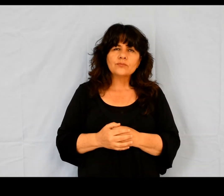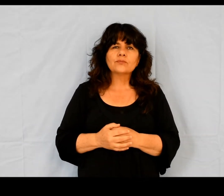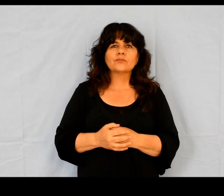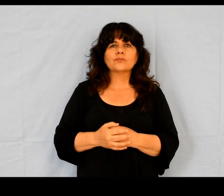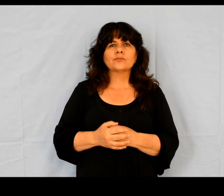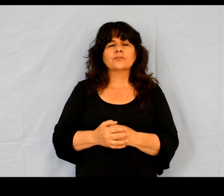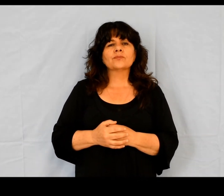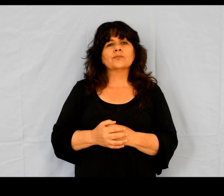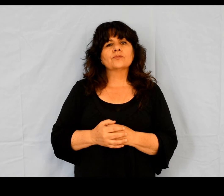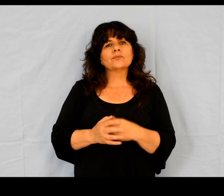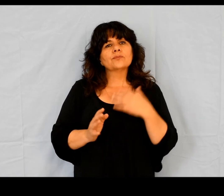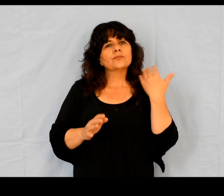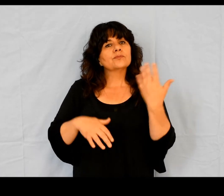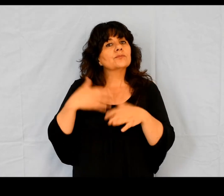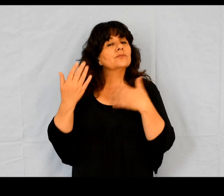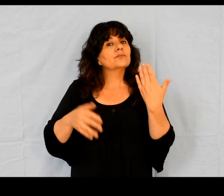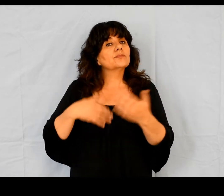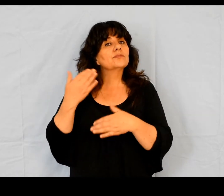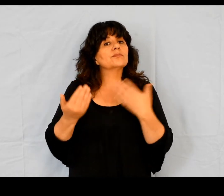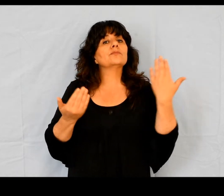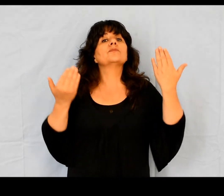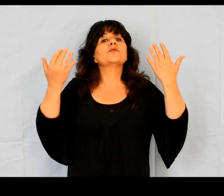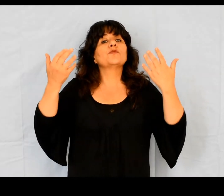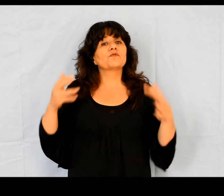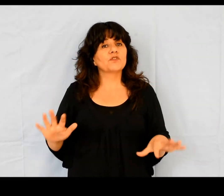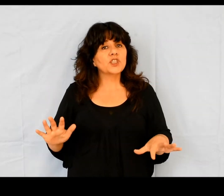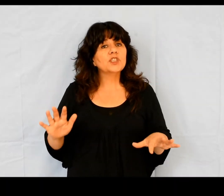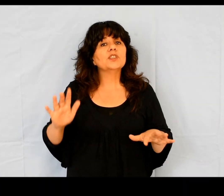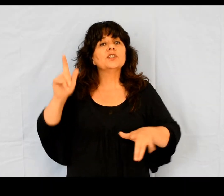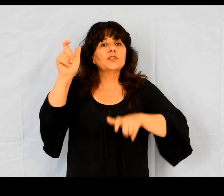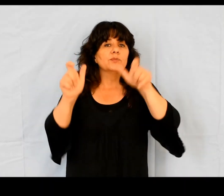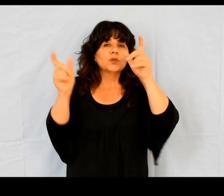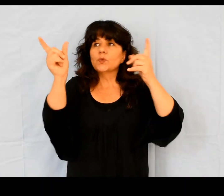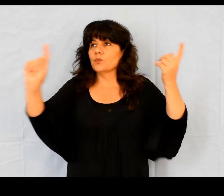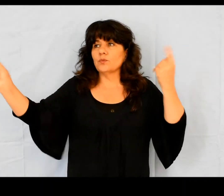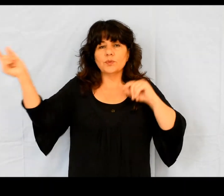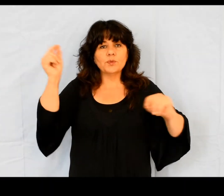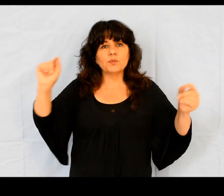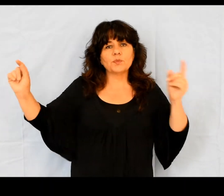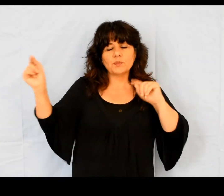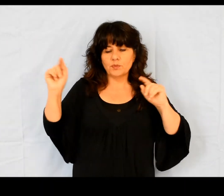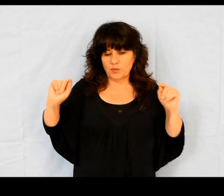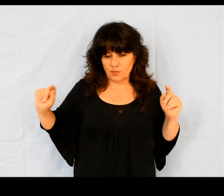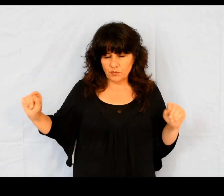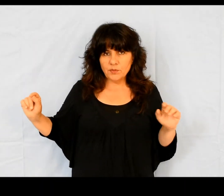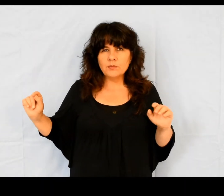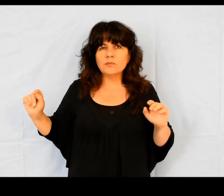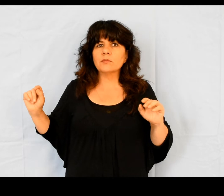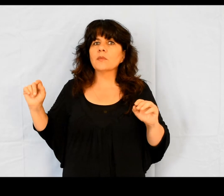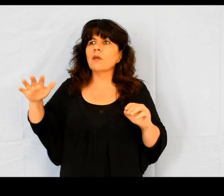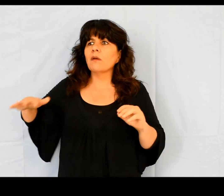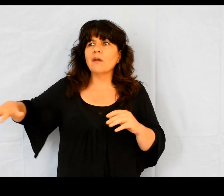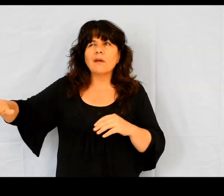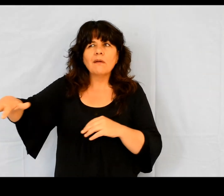Une fois l'assemblée dispersée, beaucoup de Juifs et de convertis